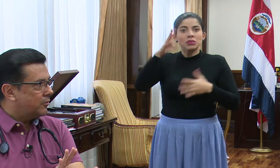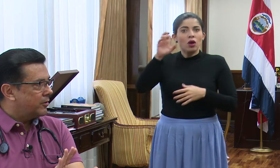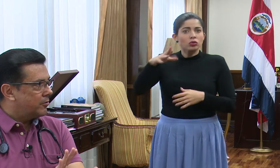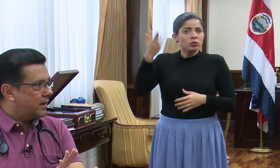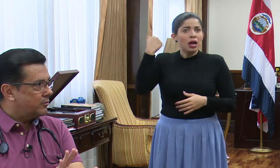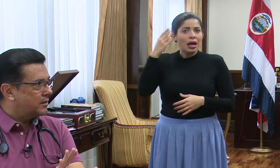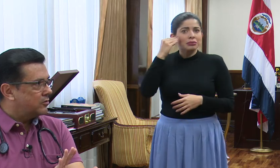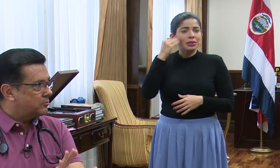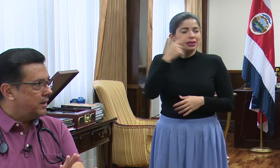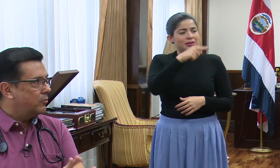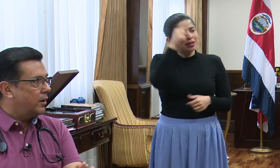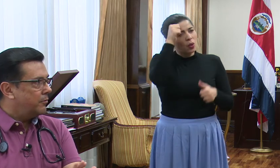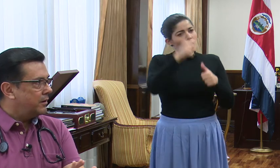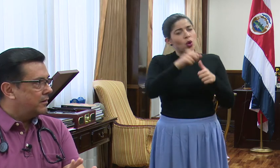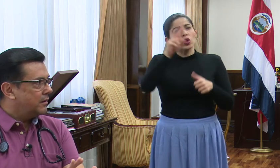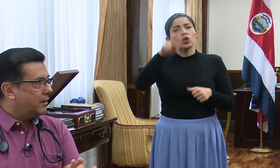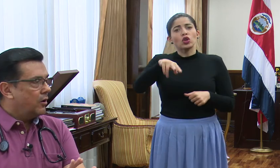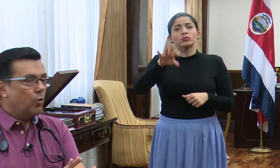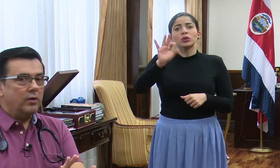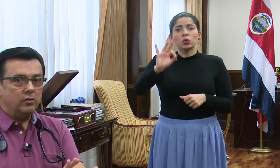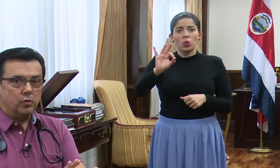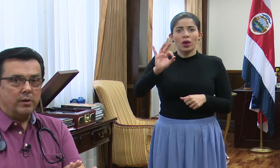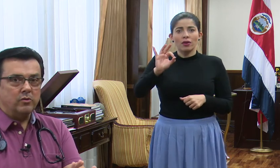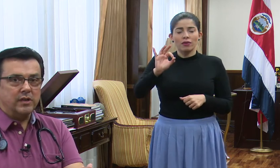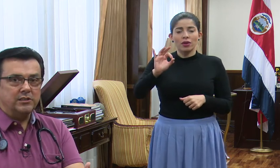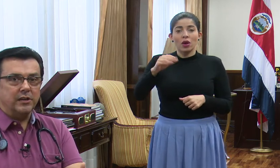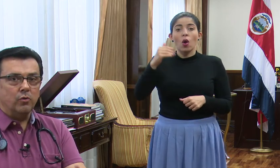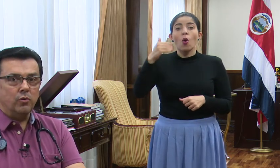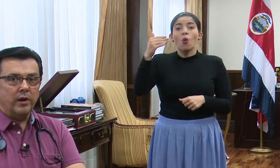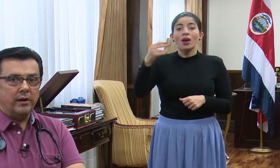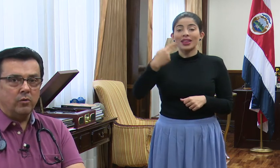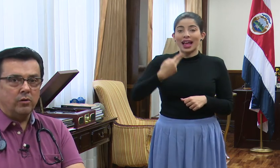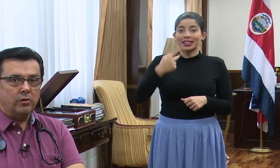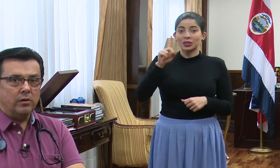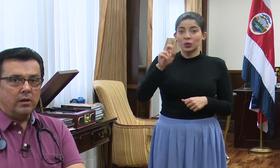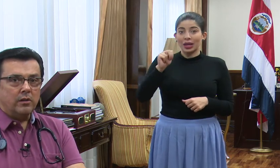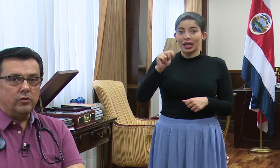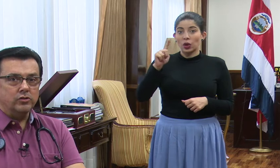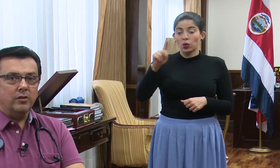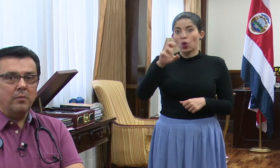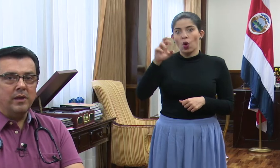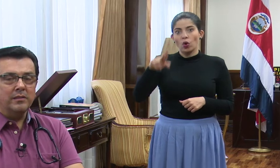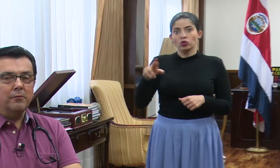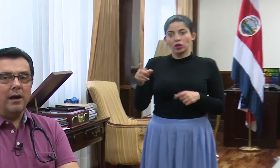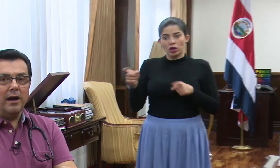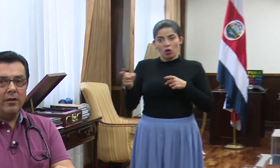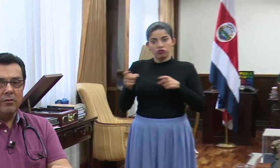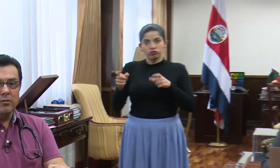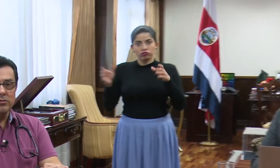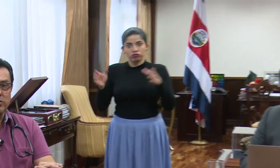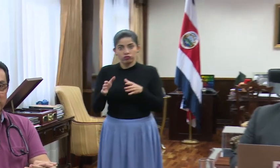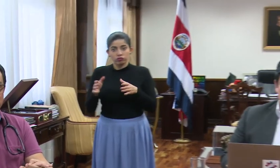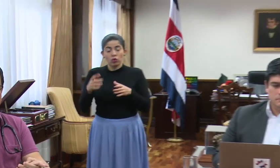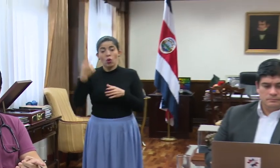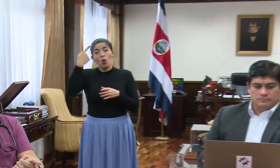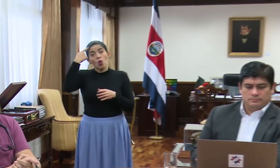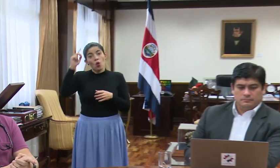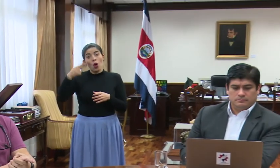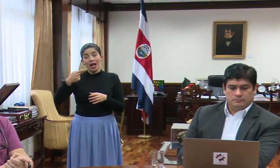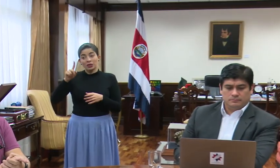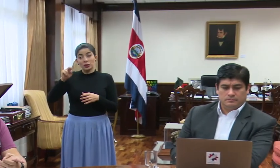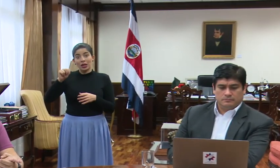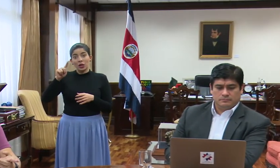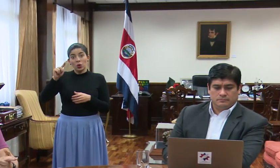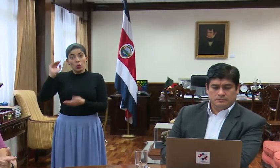presidente, lo recordamos del 2009, cuando tuvimos H1N1, no solamente bajaron los números de